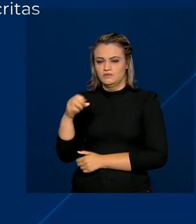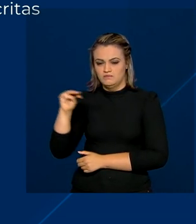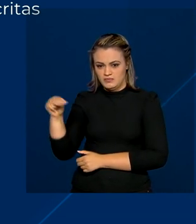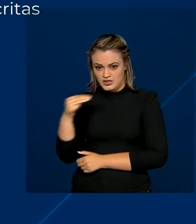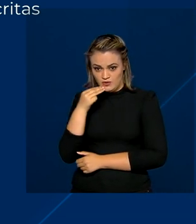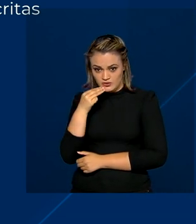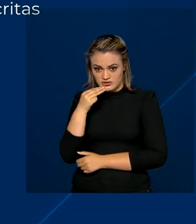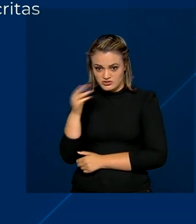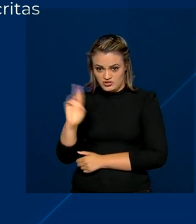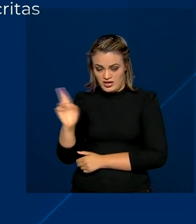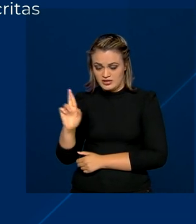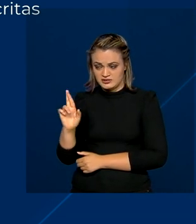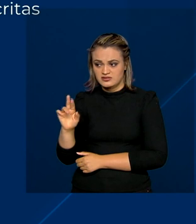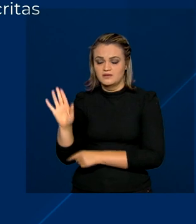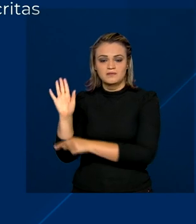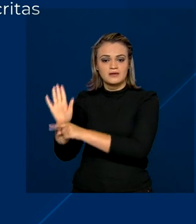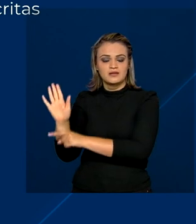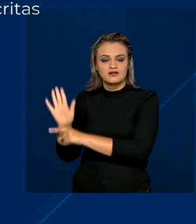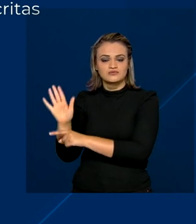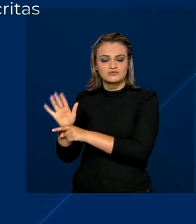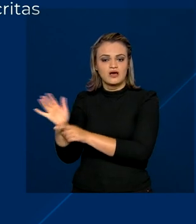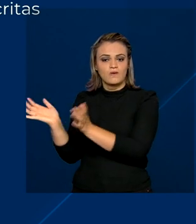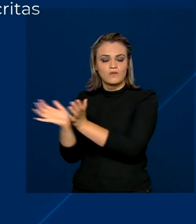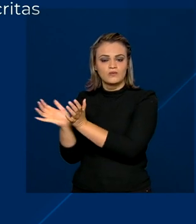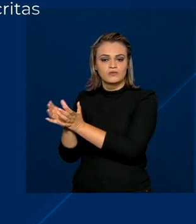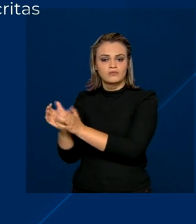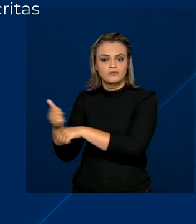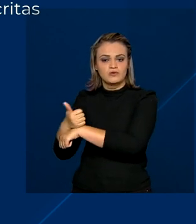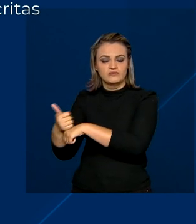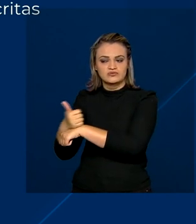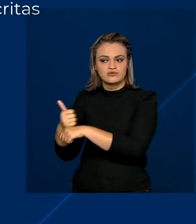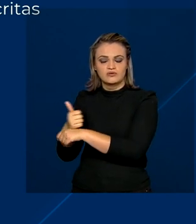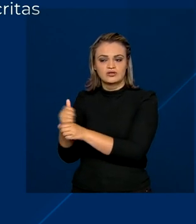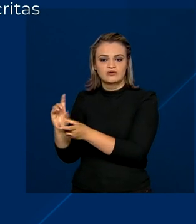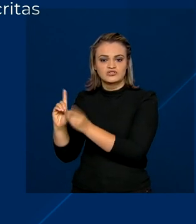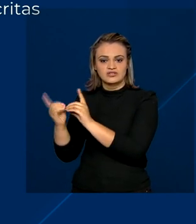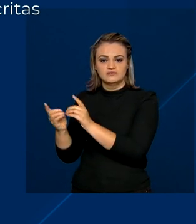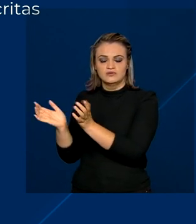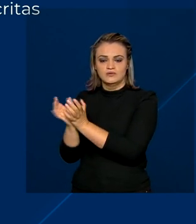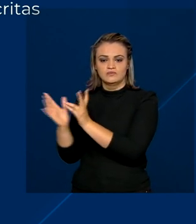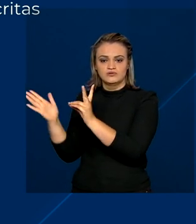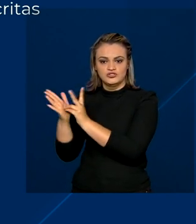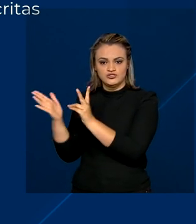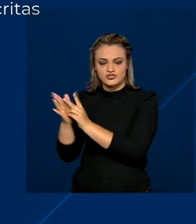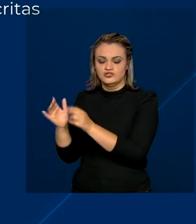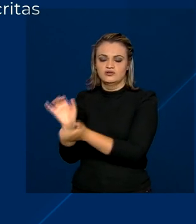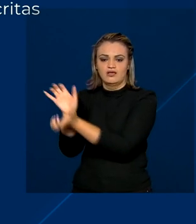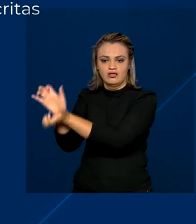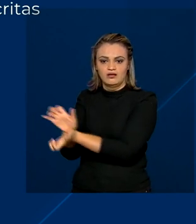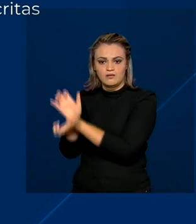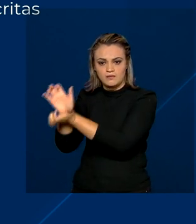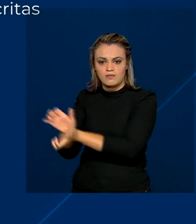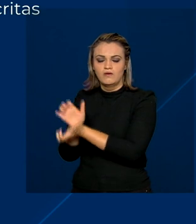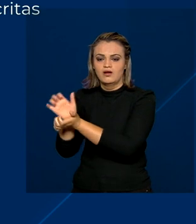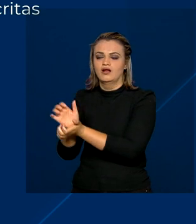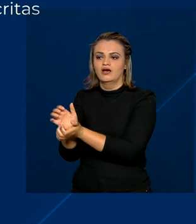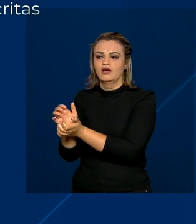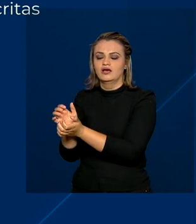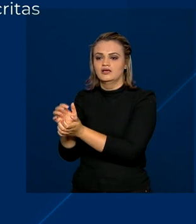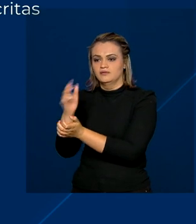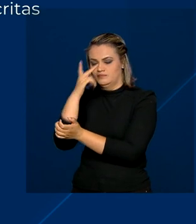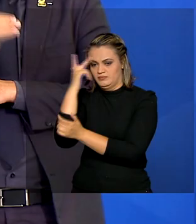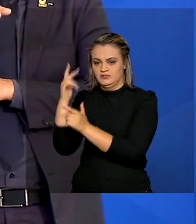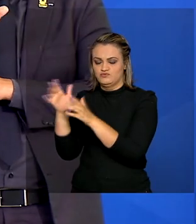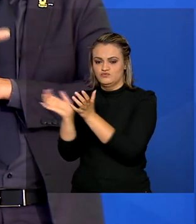mil reais vão fortalecer as equipes que atuam no atendimento a povos indígenas, quilombolas e comunidades